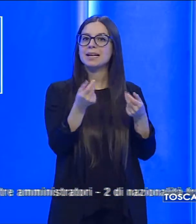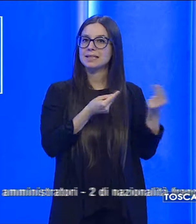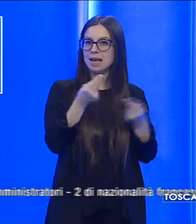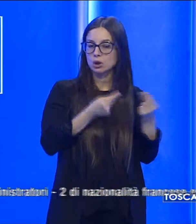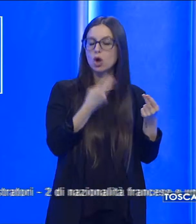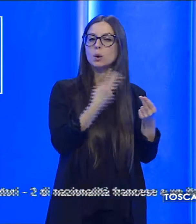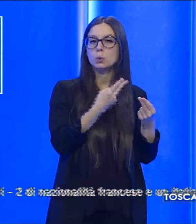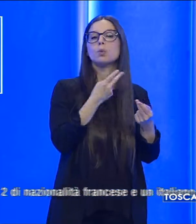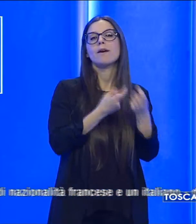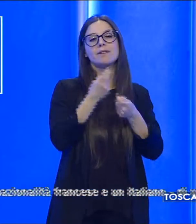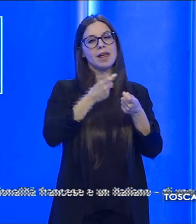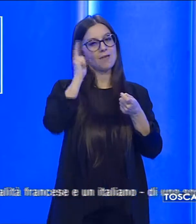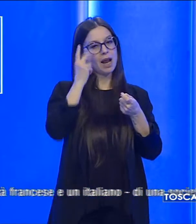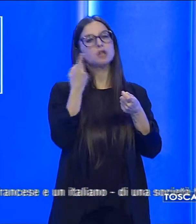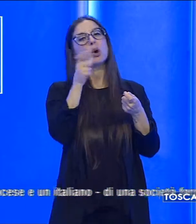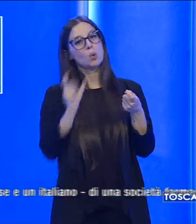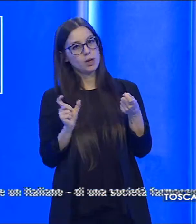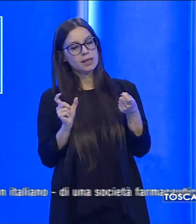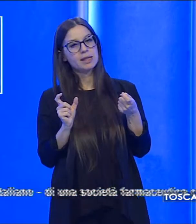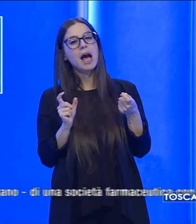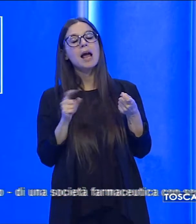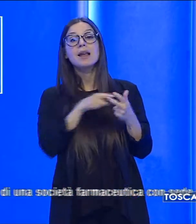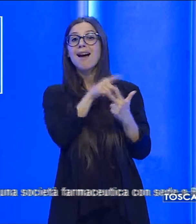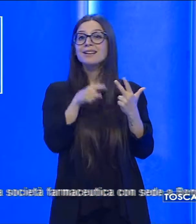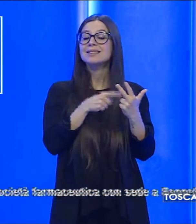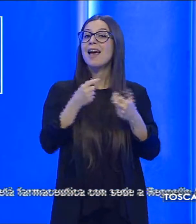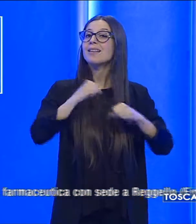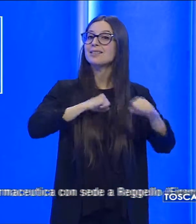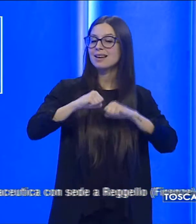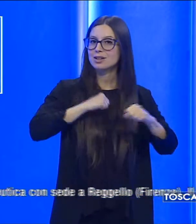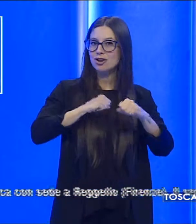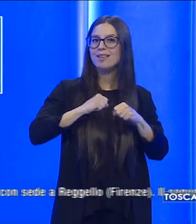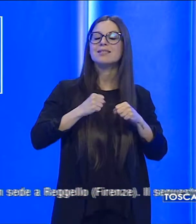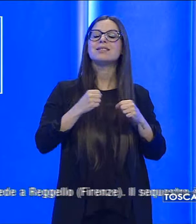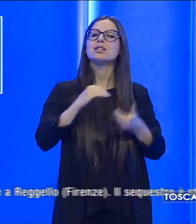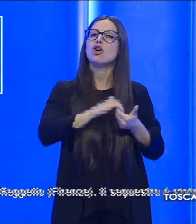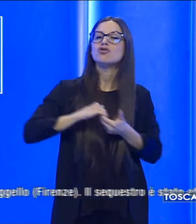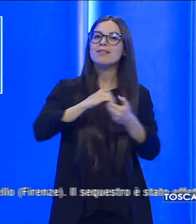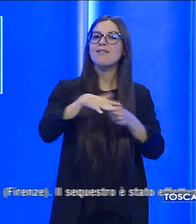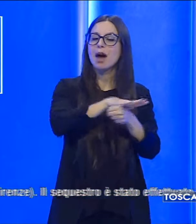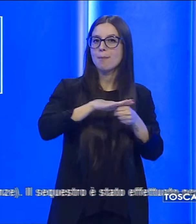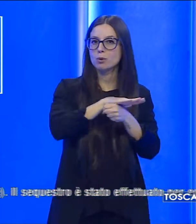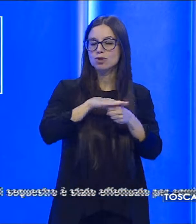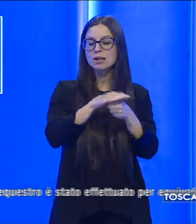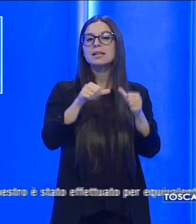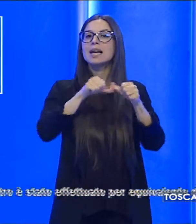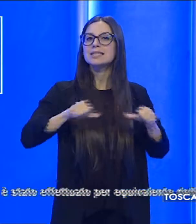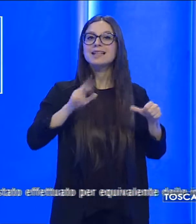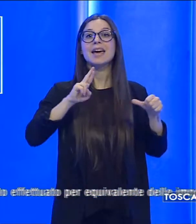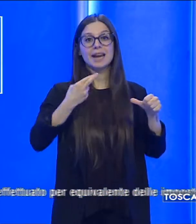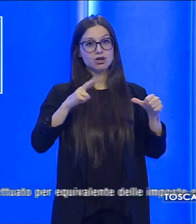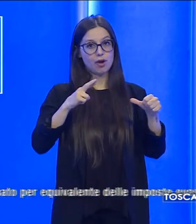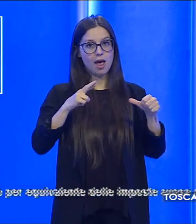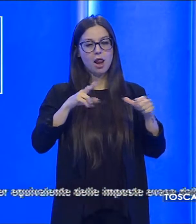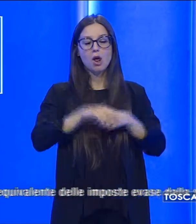francesi e un italiano, di una società farmaceutica con sede a Reggello, in provincia di Firenze. Il